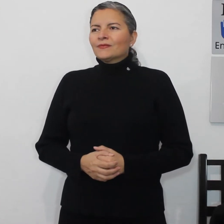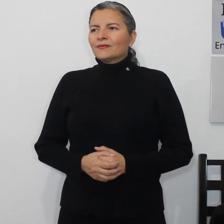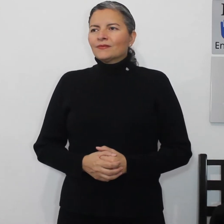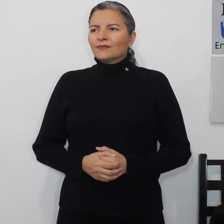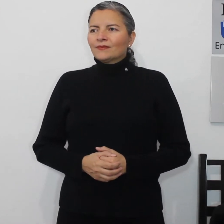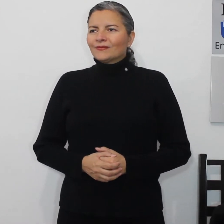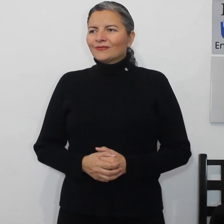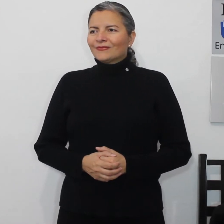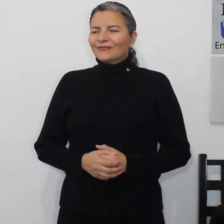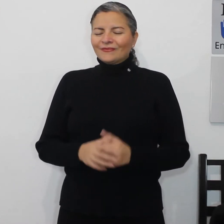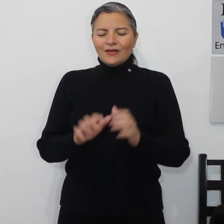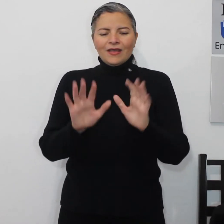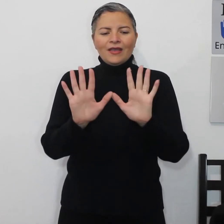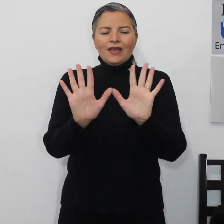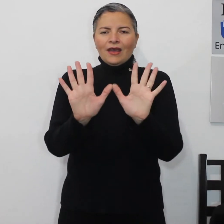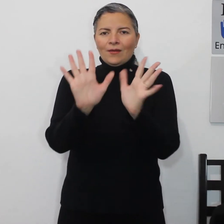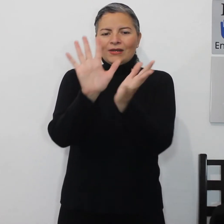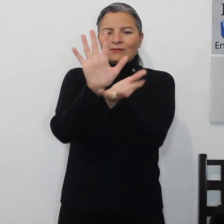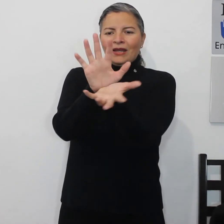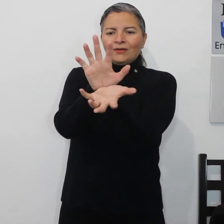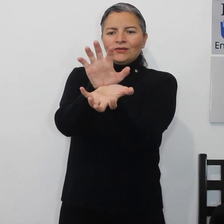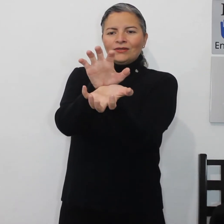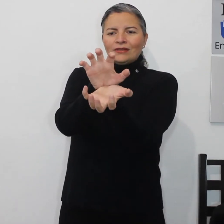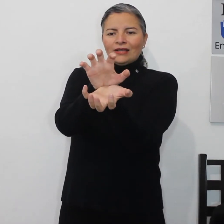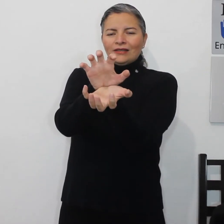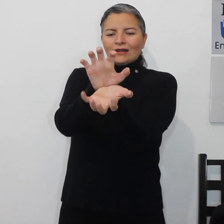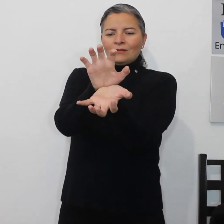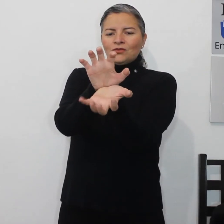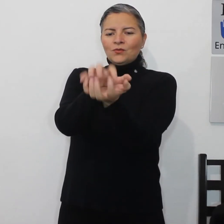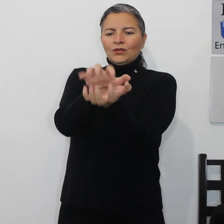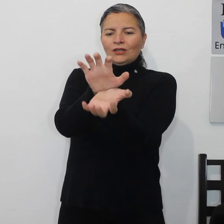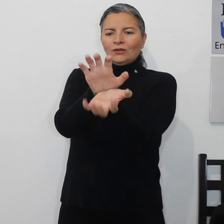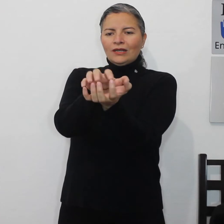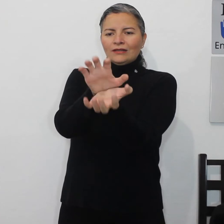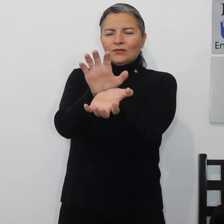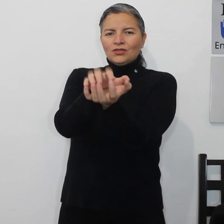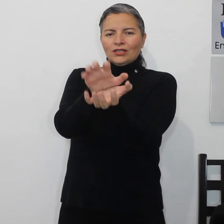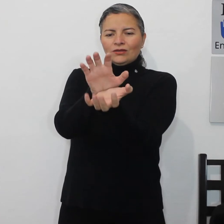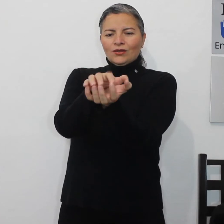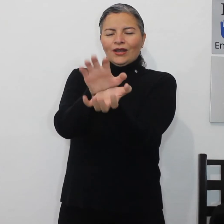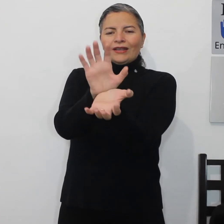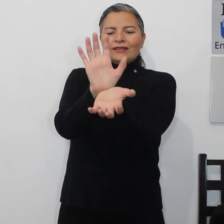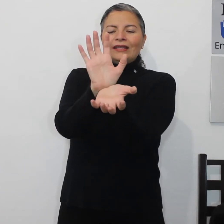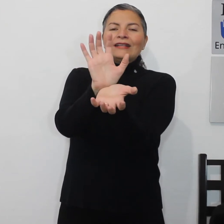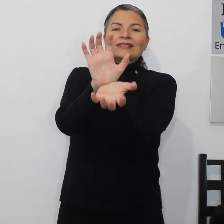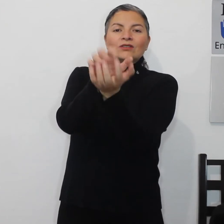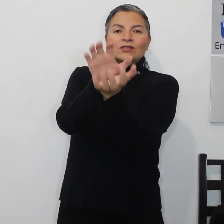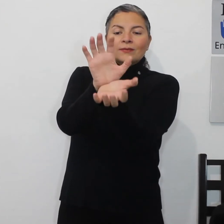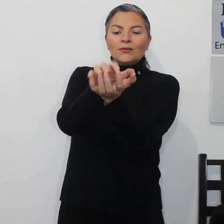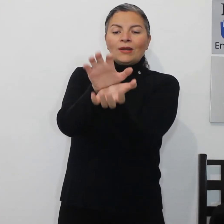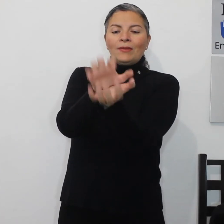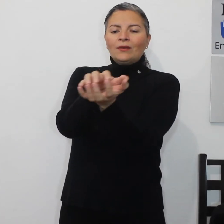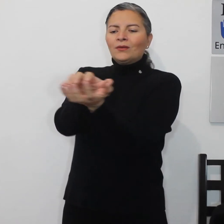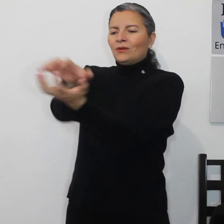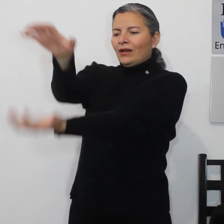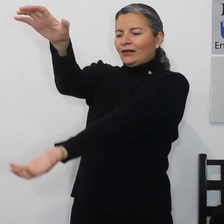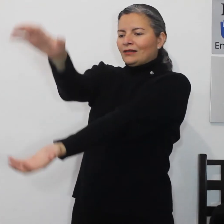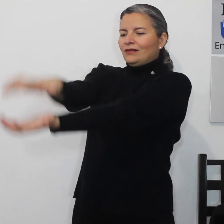hamburguesa ambas manos las cerramos un poquito y hacemos esto tiene que ser nuestra pura mano no lo hagan así